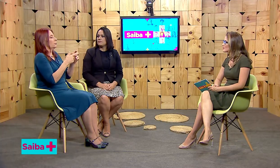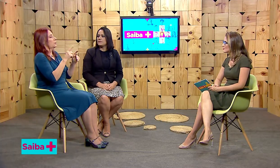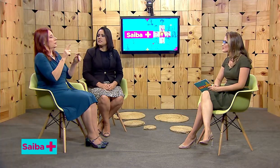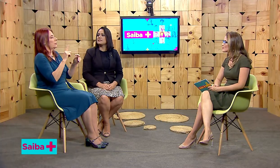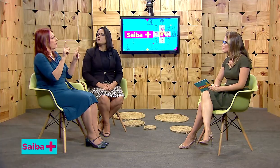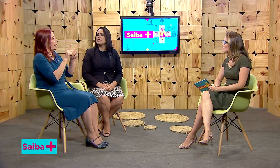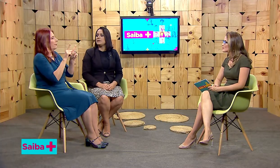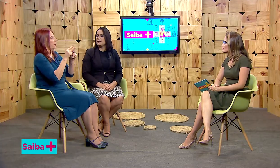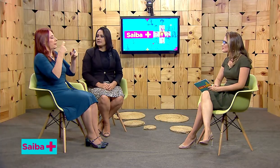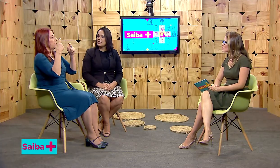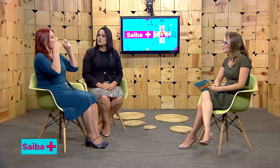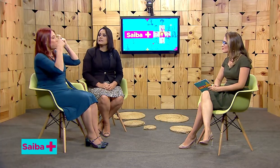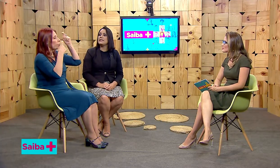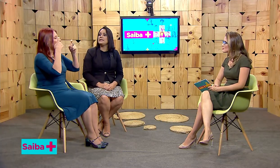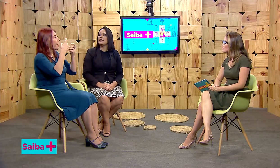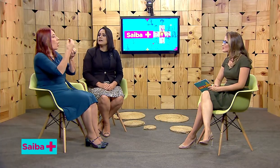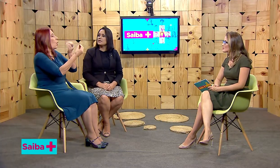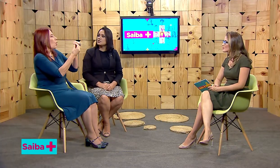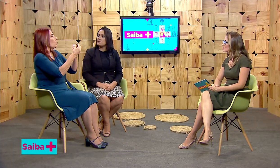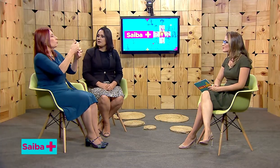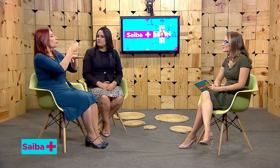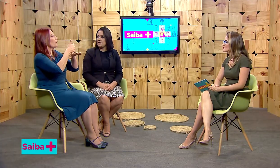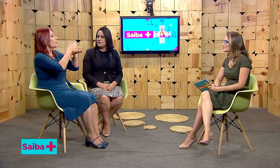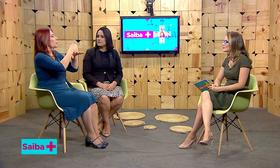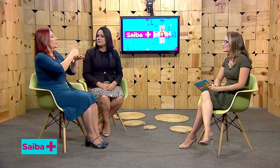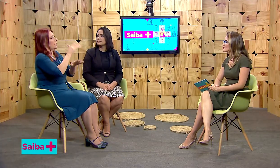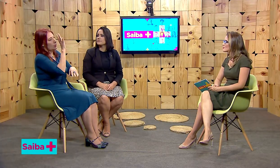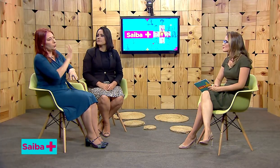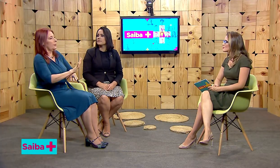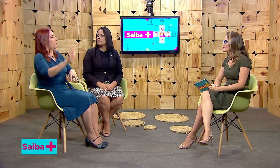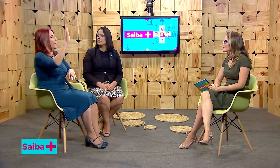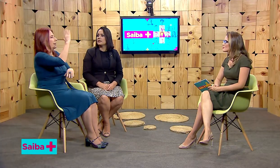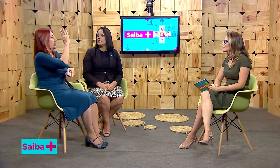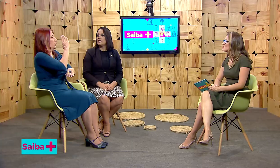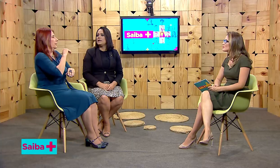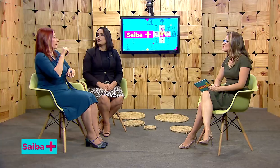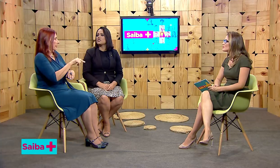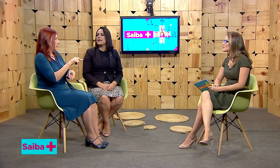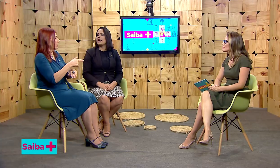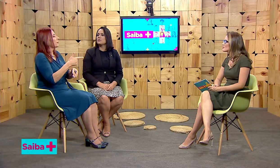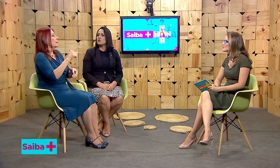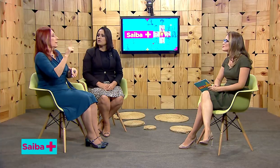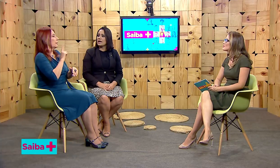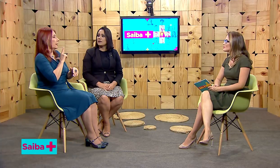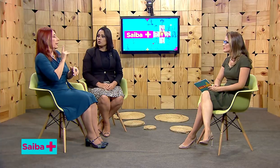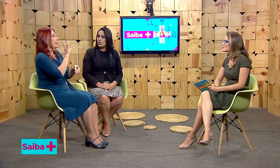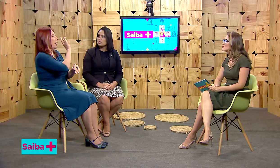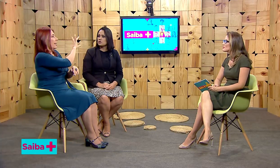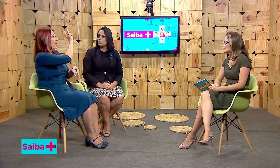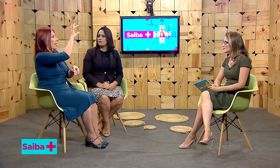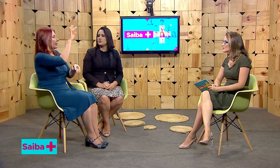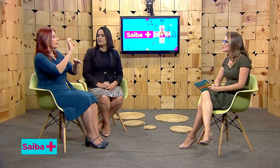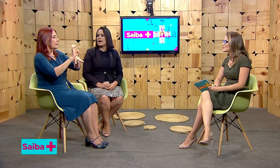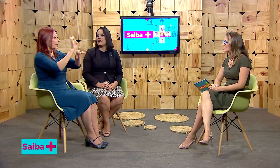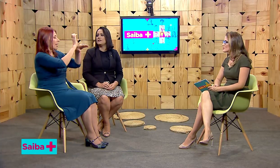Estamos delimitando, delineando esses perfis e nós queremos convocar todos os profissionais